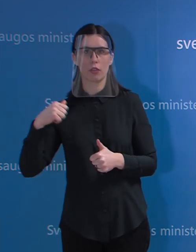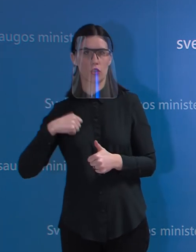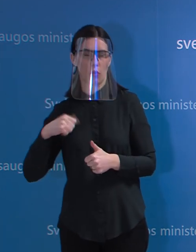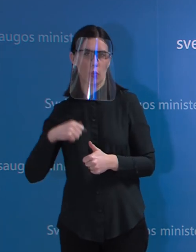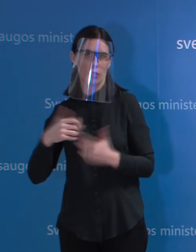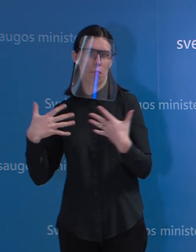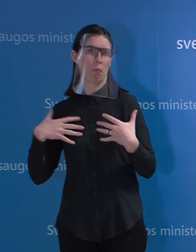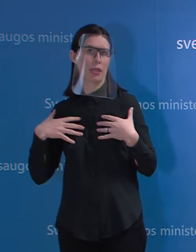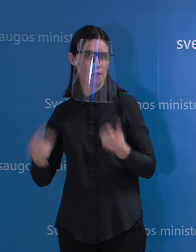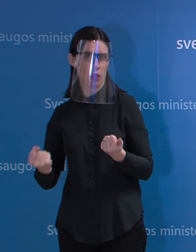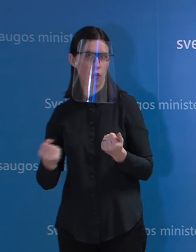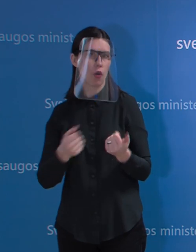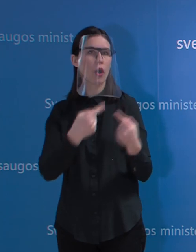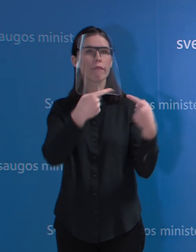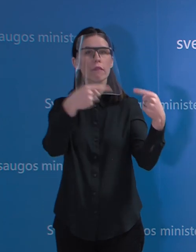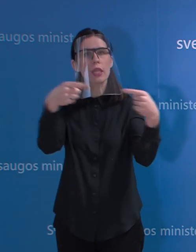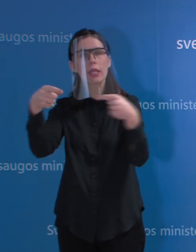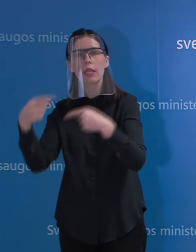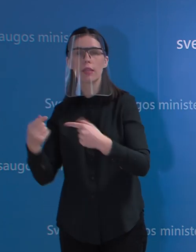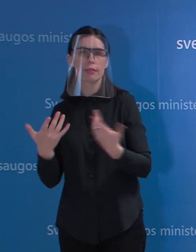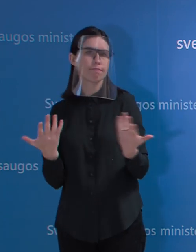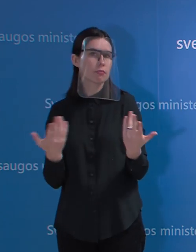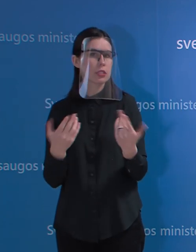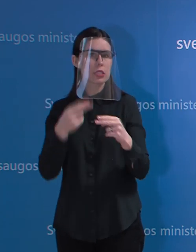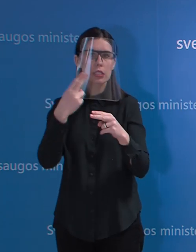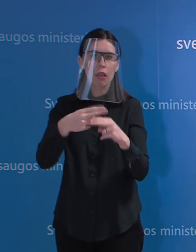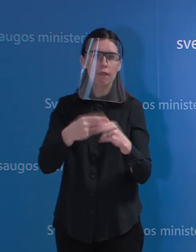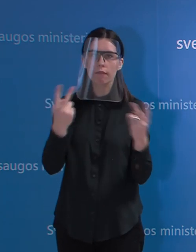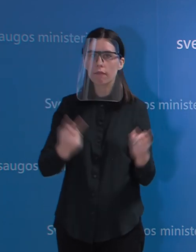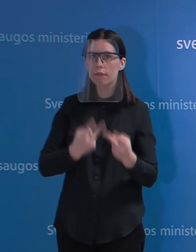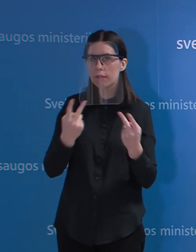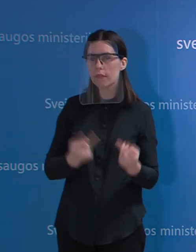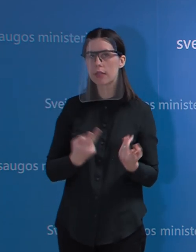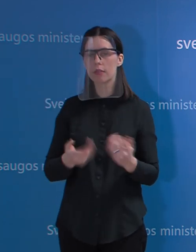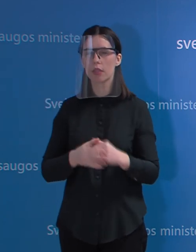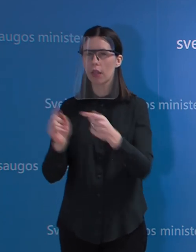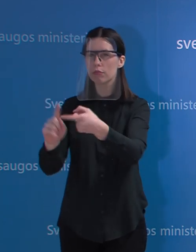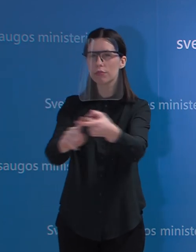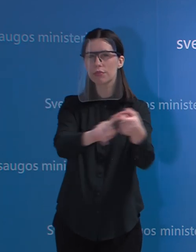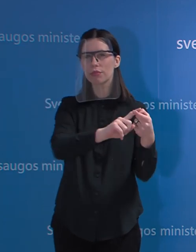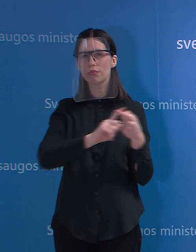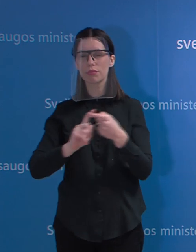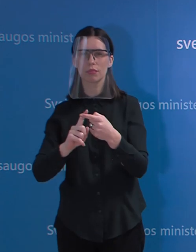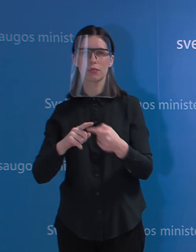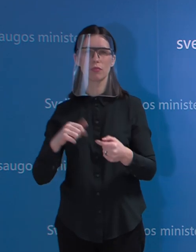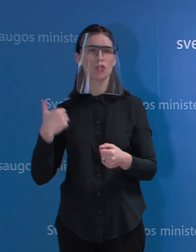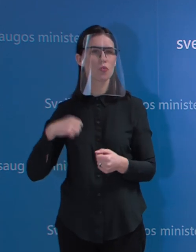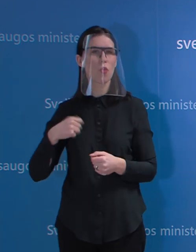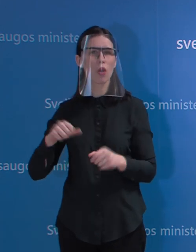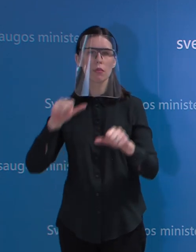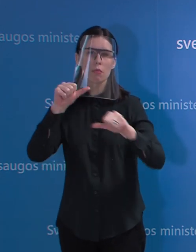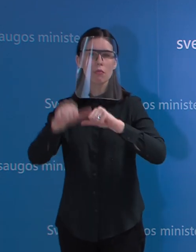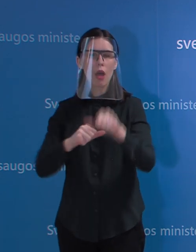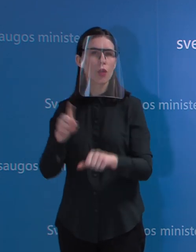kad vis tik tai dar didžiąją dalį tų užsikrėtusių sudaro pakankamai jauno amžiaus žmonės, tai